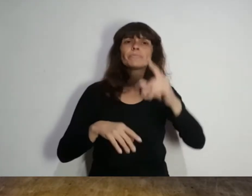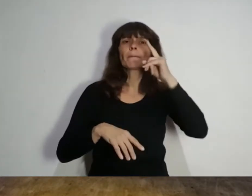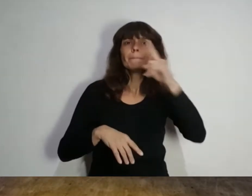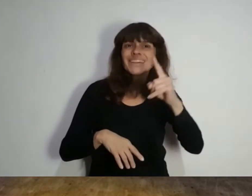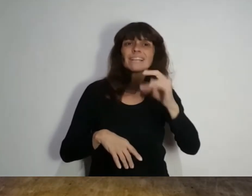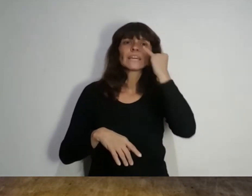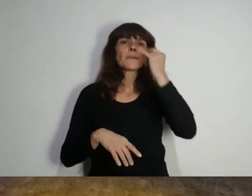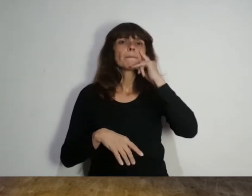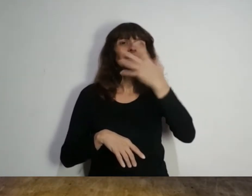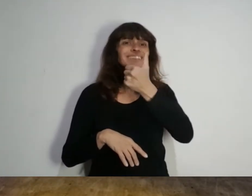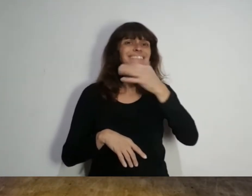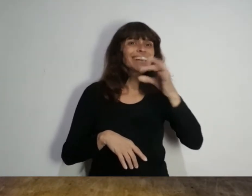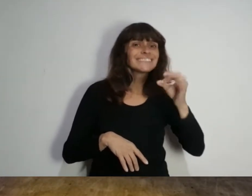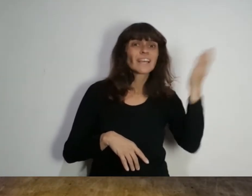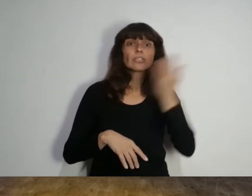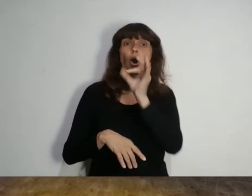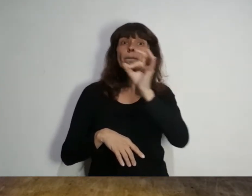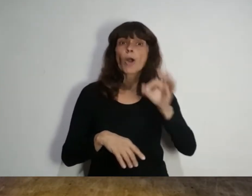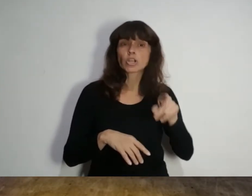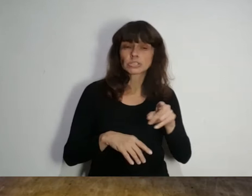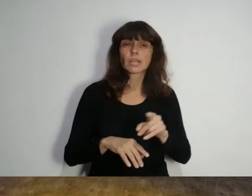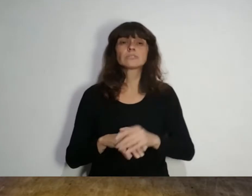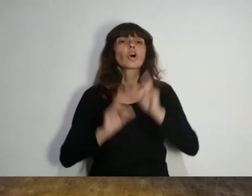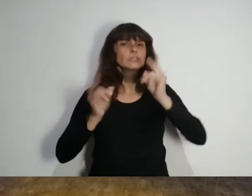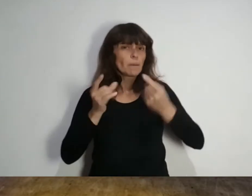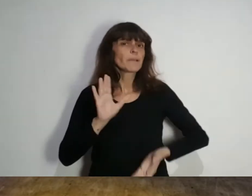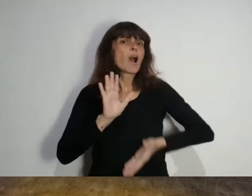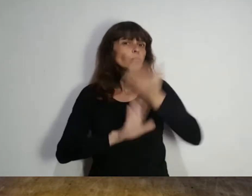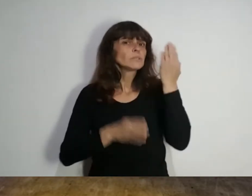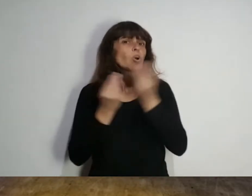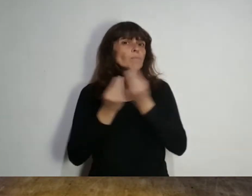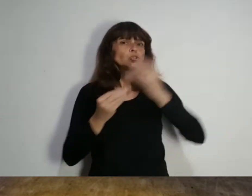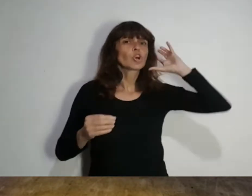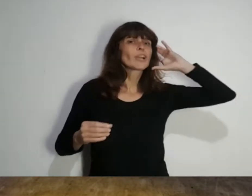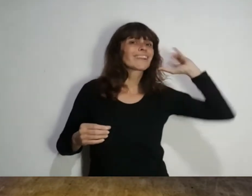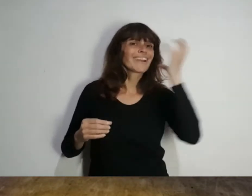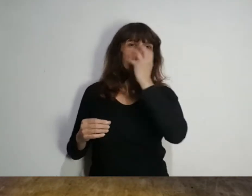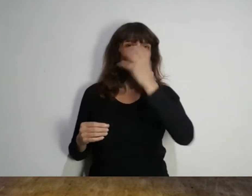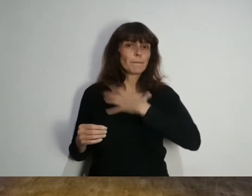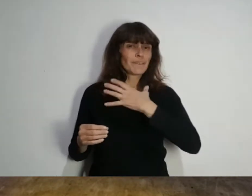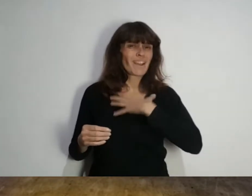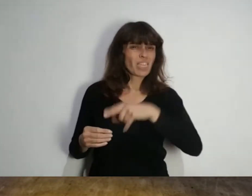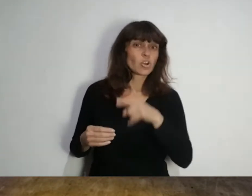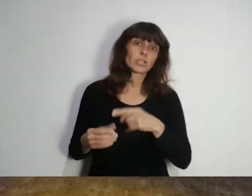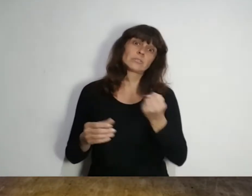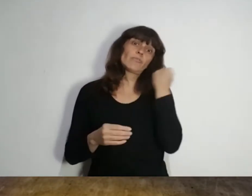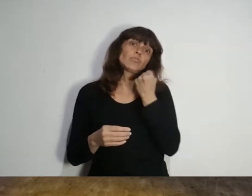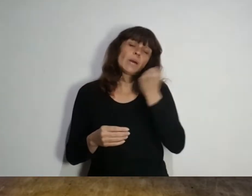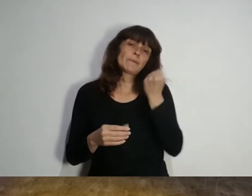entre 1.000 y 1.600%. Además, aumentaron mucho los respiradores, claves para salvar